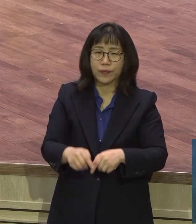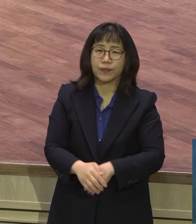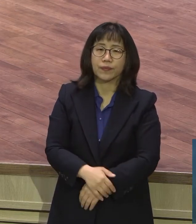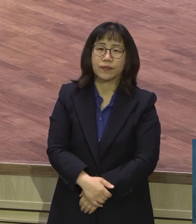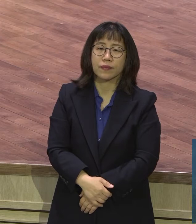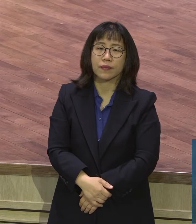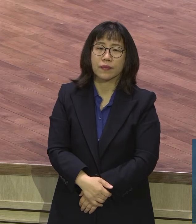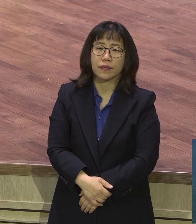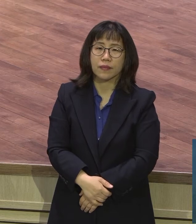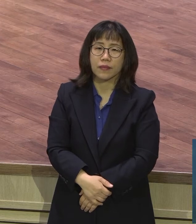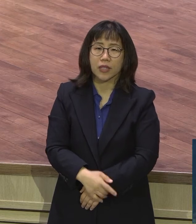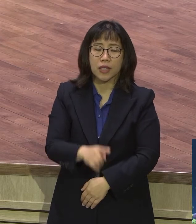오순절